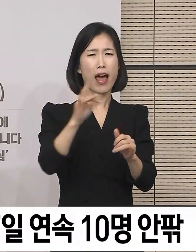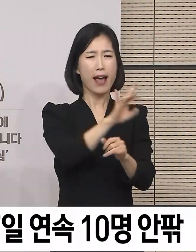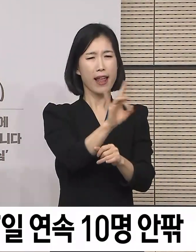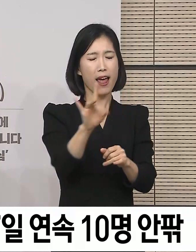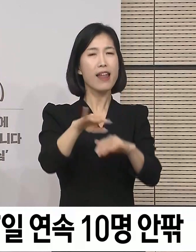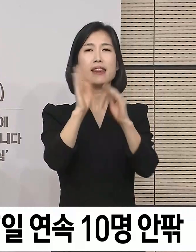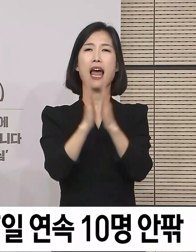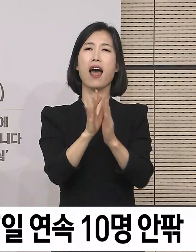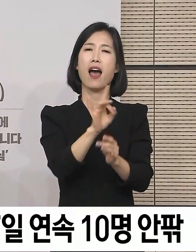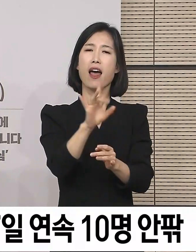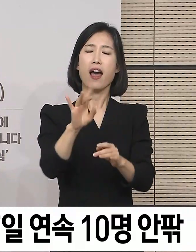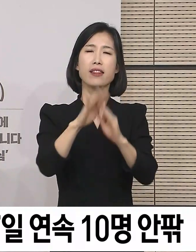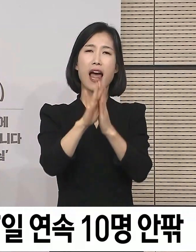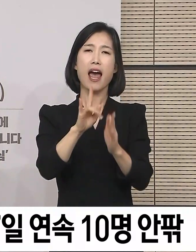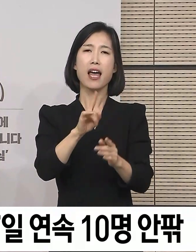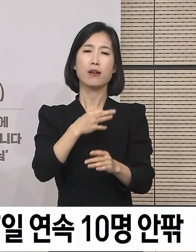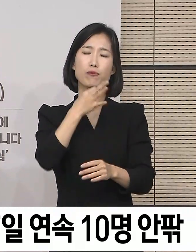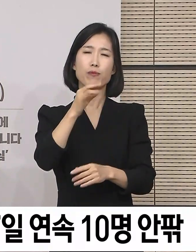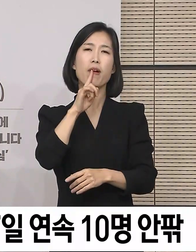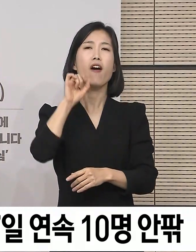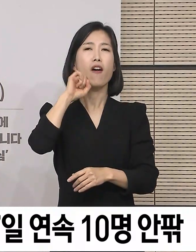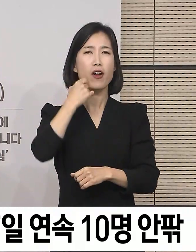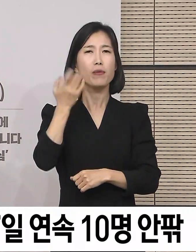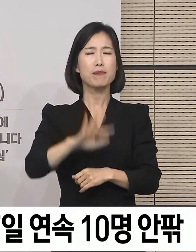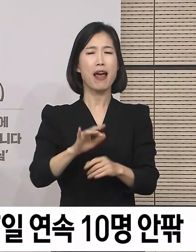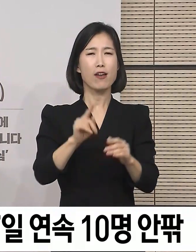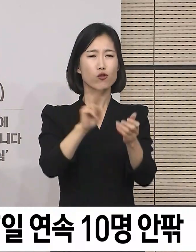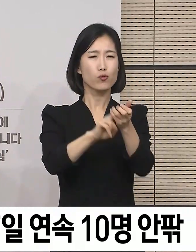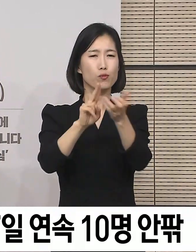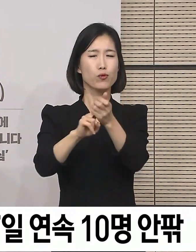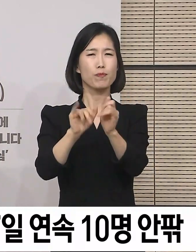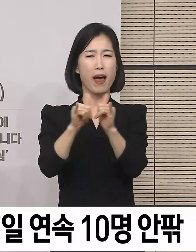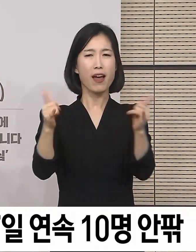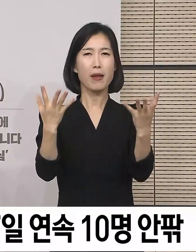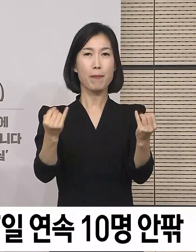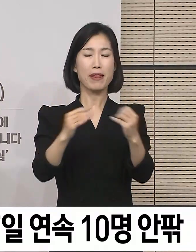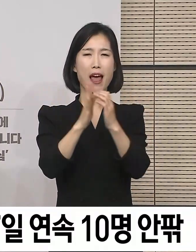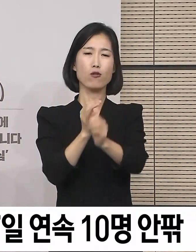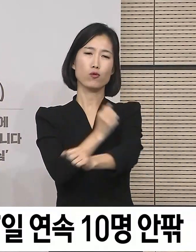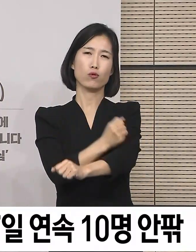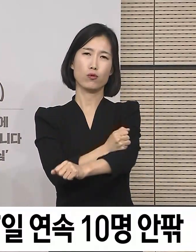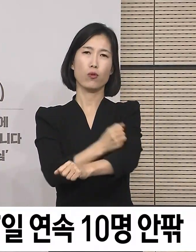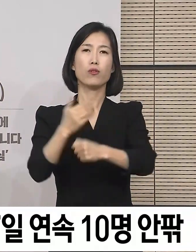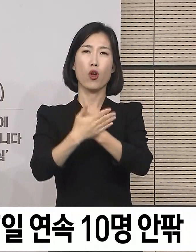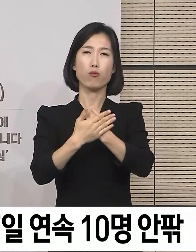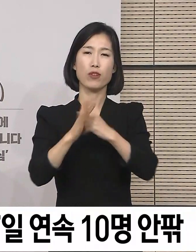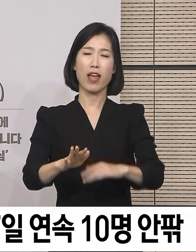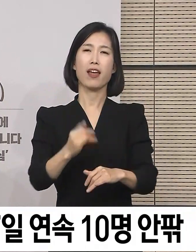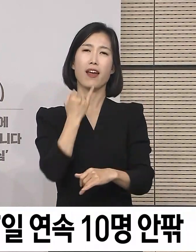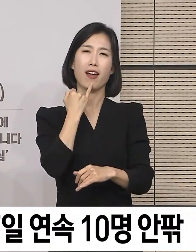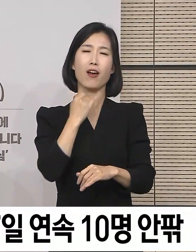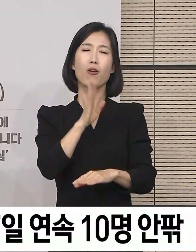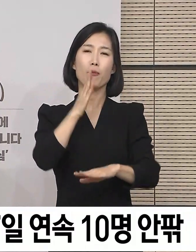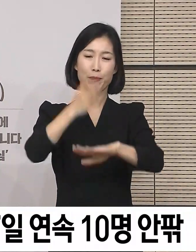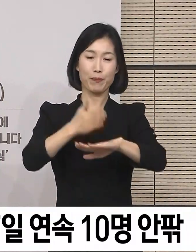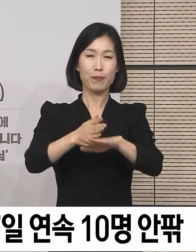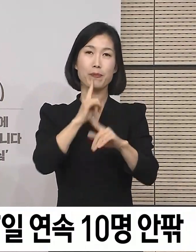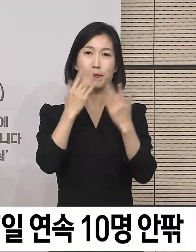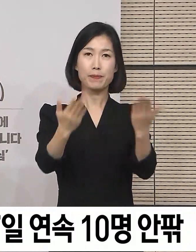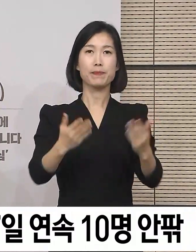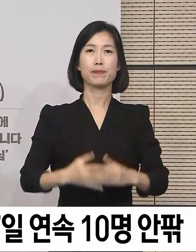한 분 한 분 다 응급하기는 어렵지만 수많은 분들의 헌신과 협력에 다시 한번 깊이 감사드립니다.